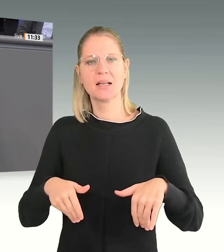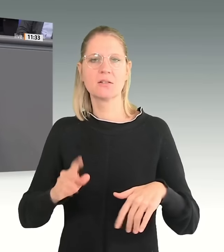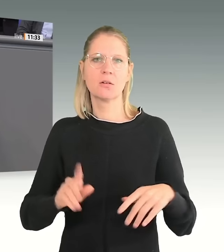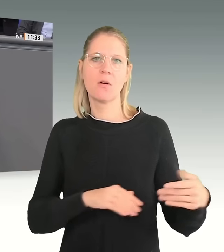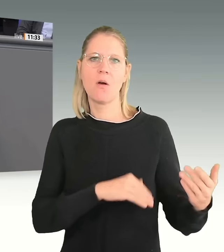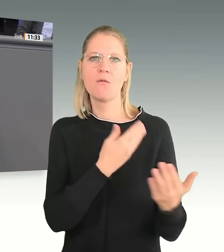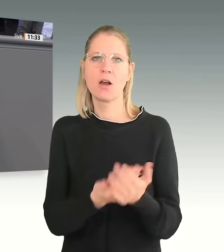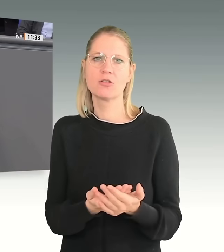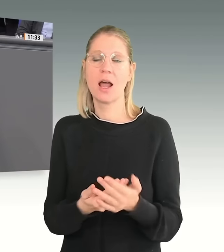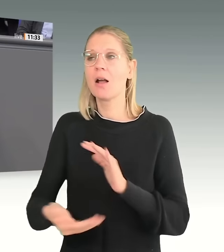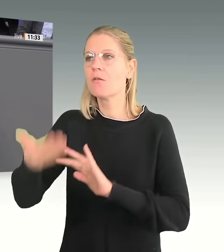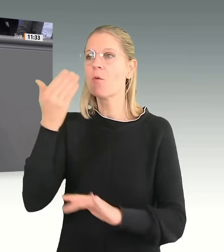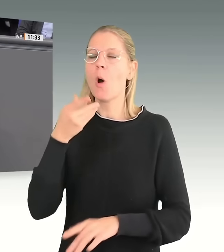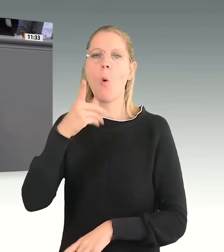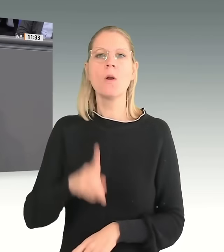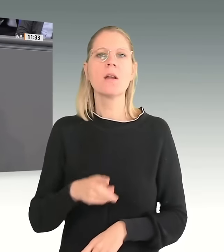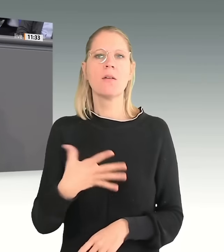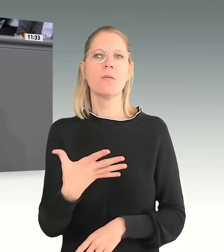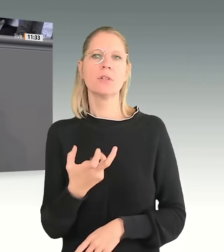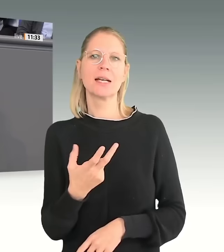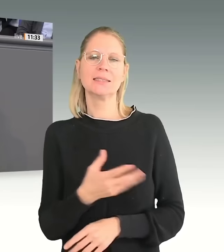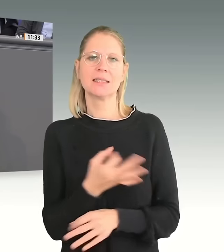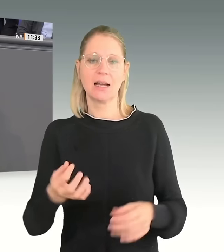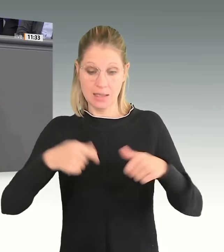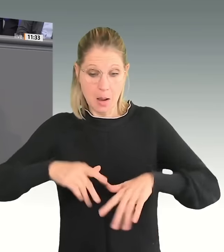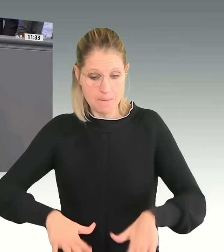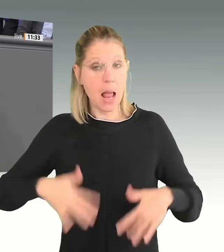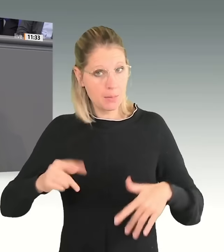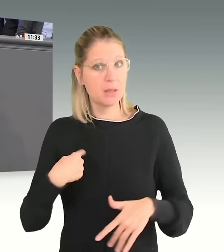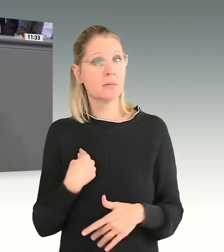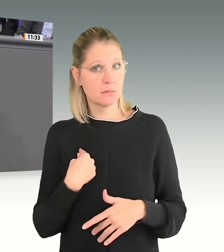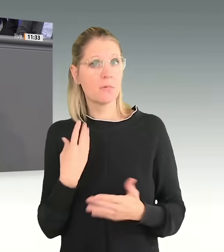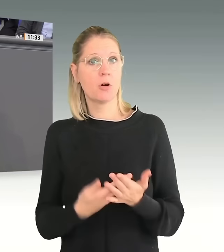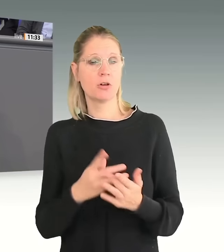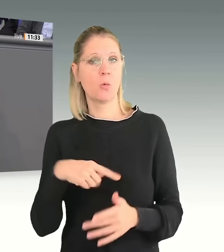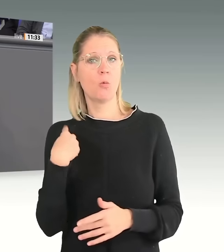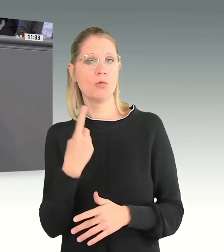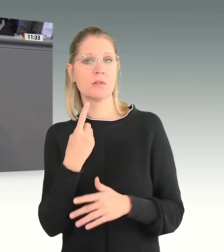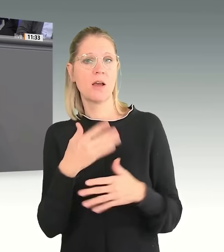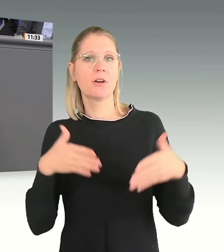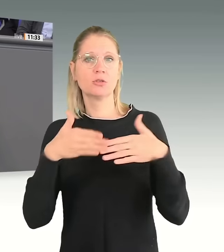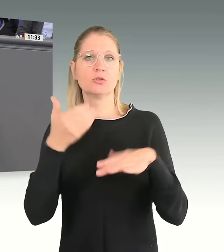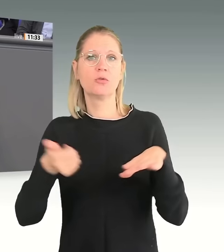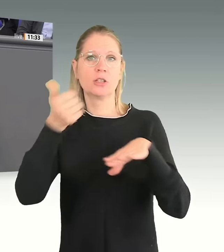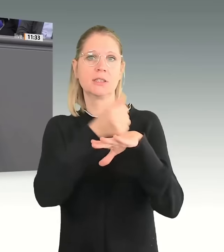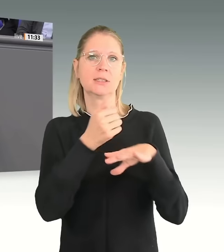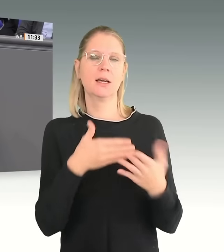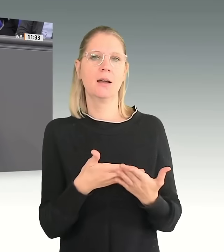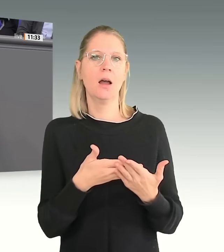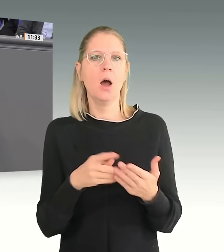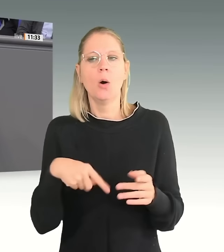135 Tagen hier im Parlament, unser Fraktionsvorsitzender. Und was ist passiert?